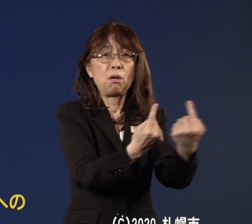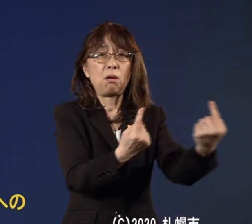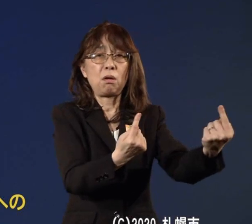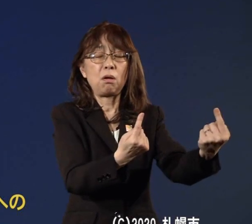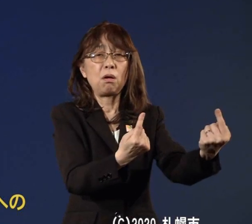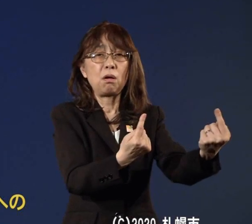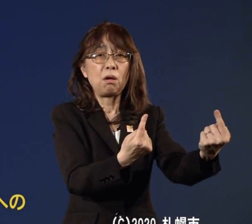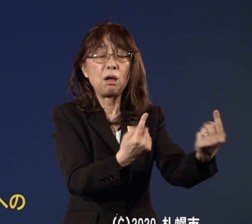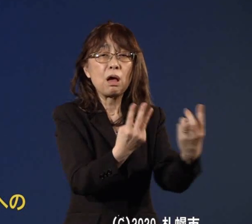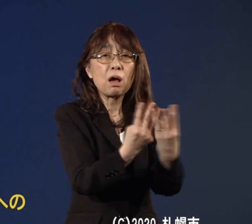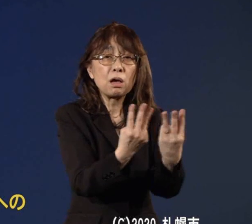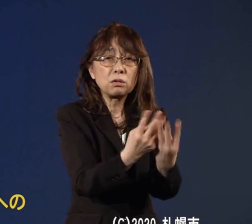と思います